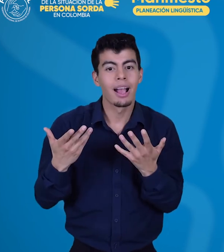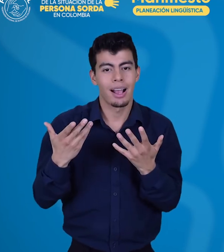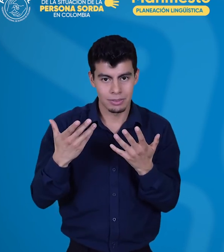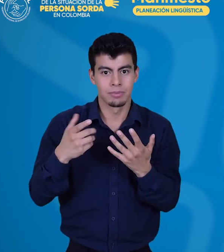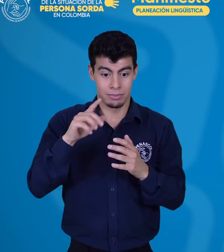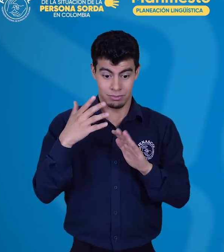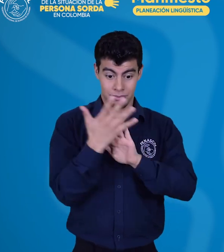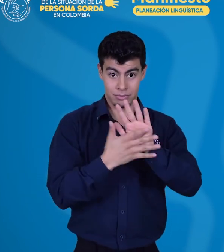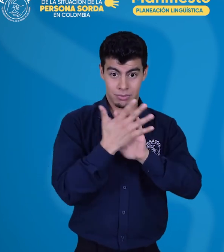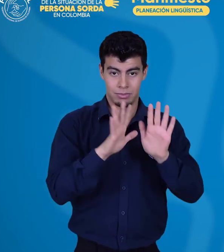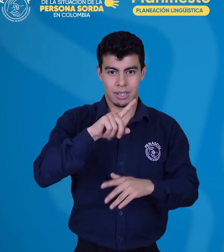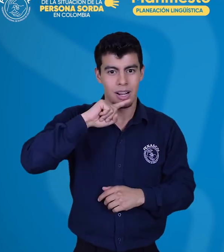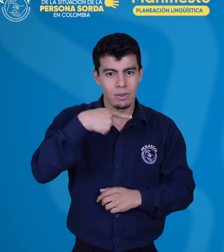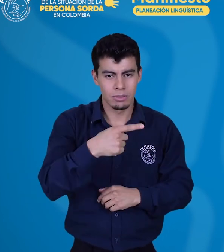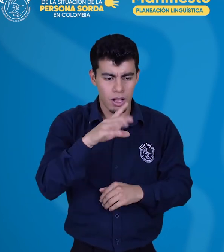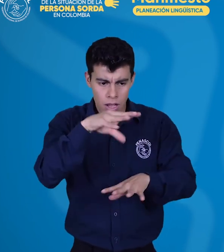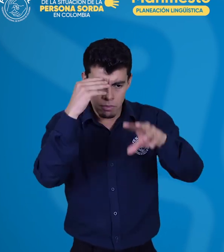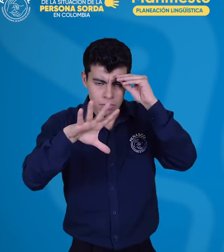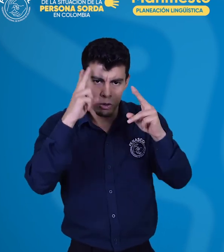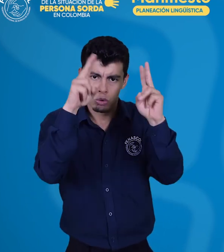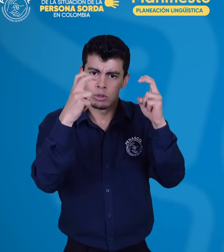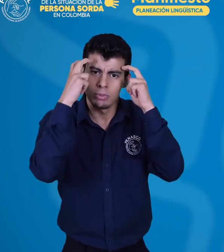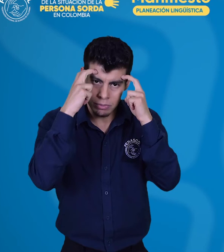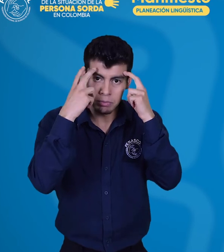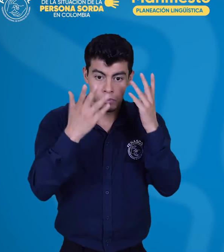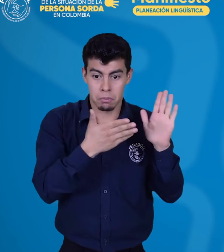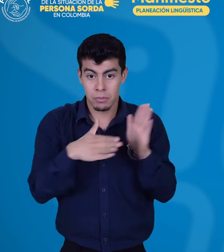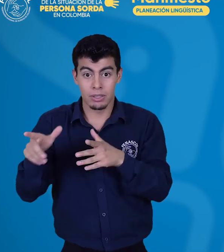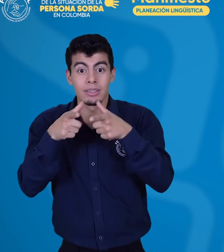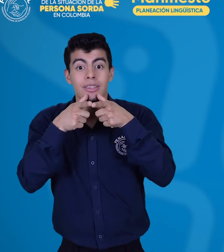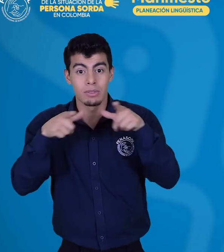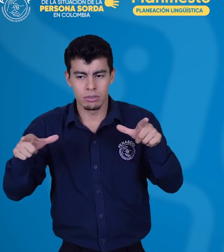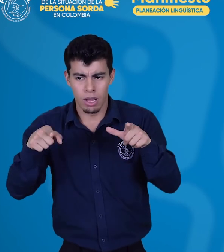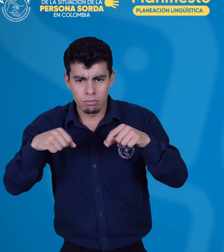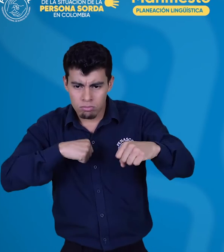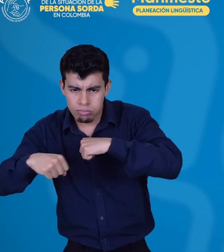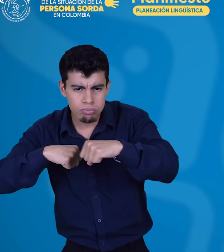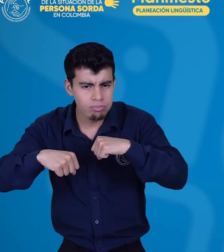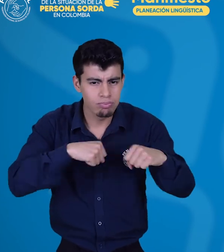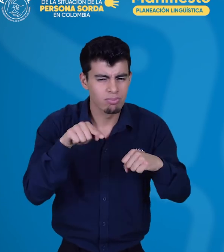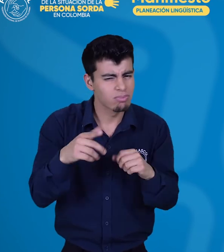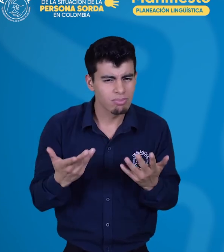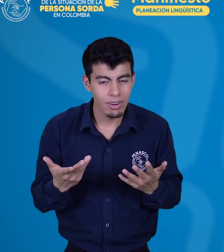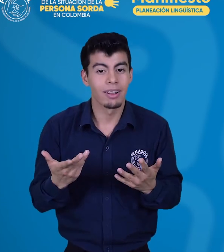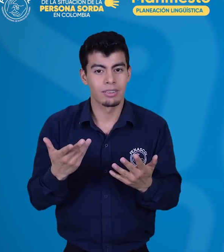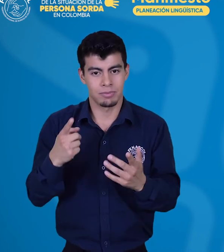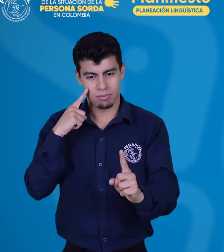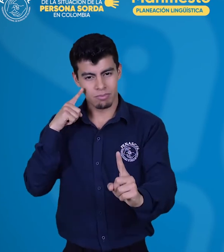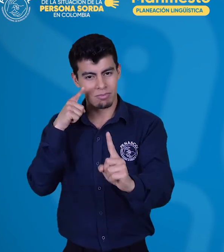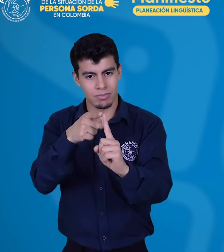la planeación de lingüística de la lengua de señas colombiana, que